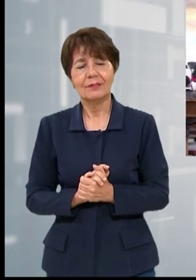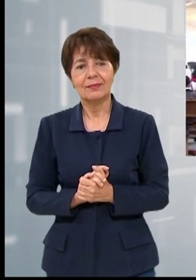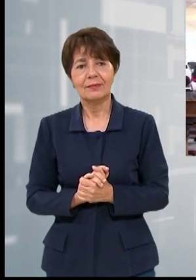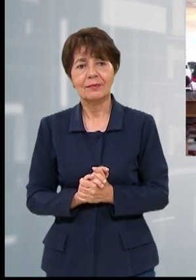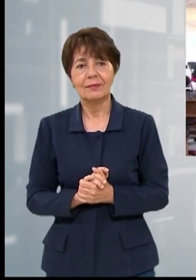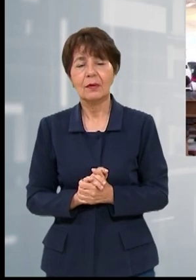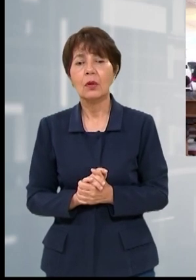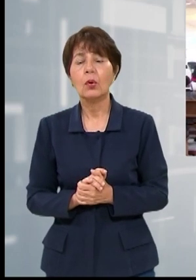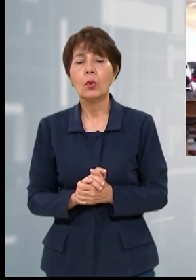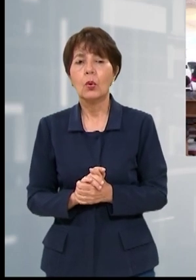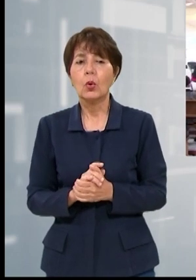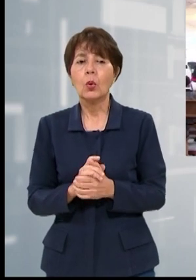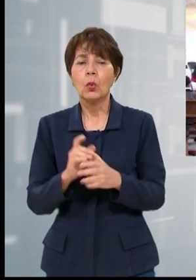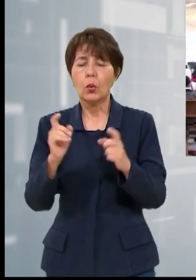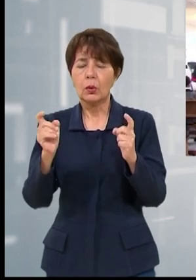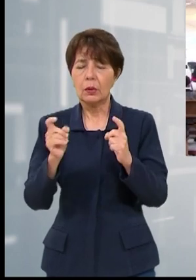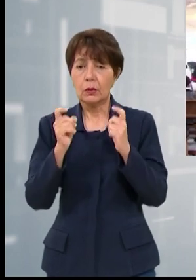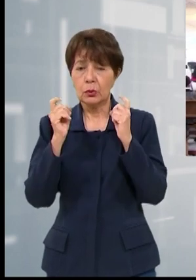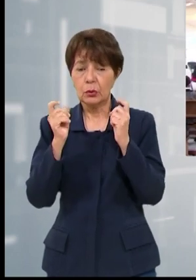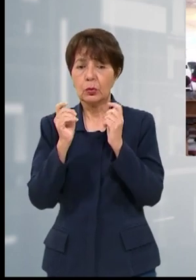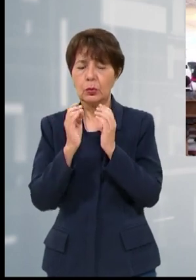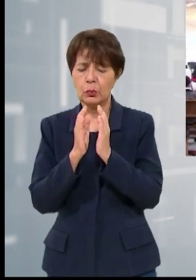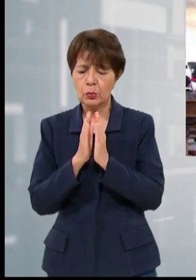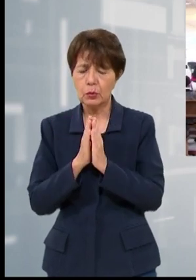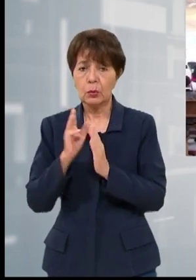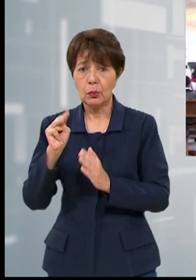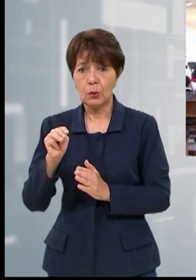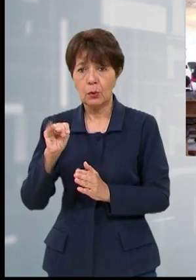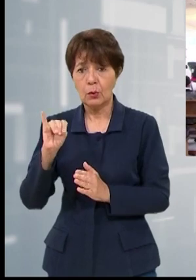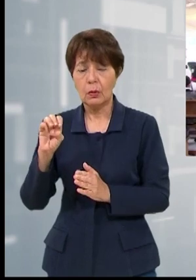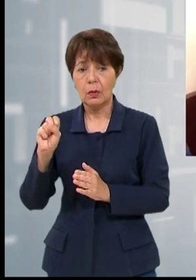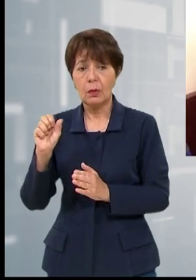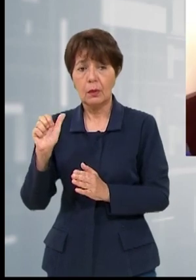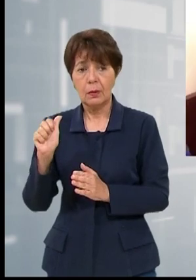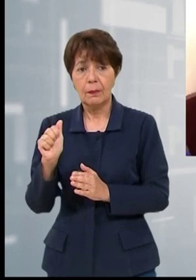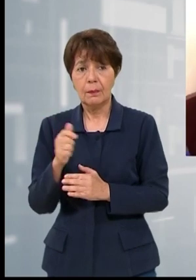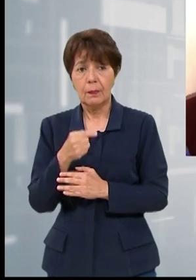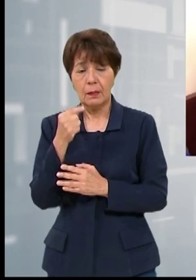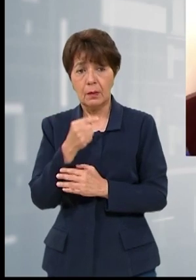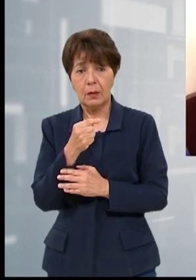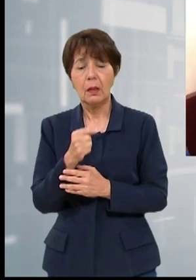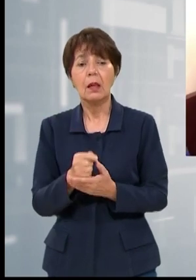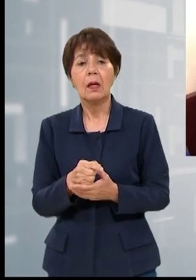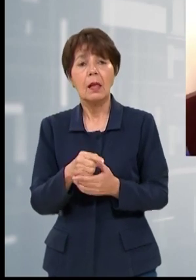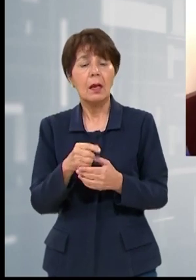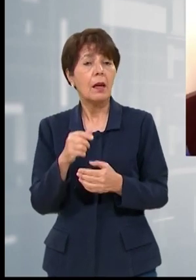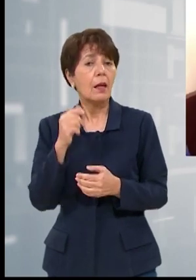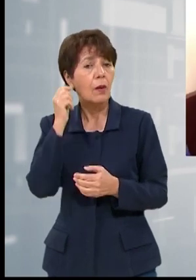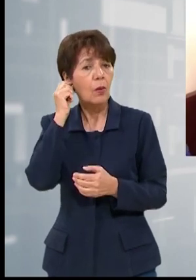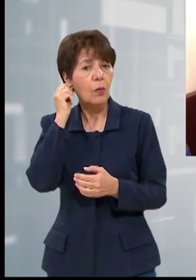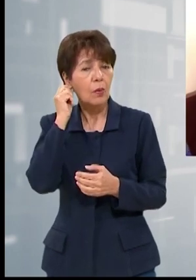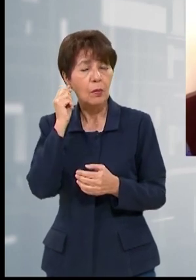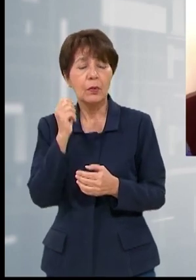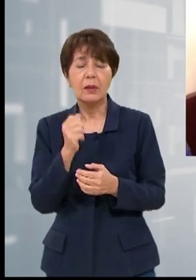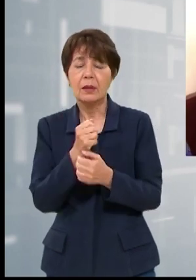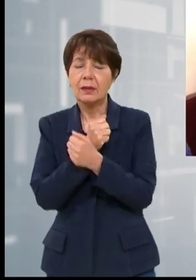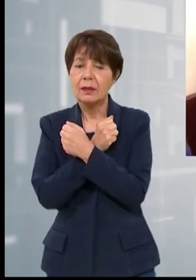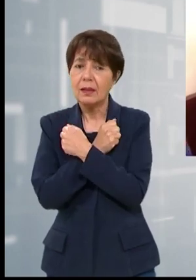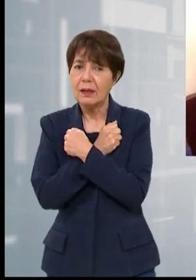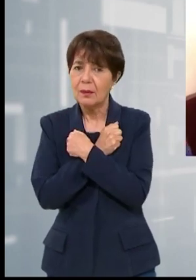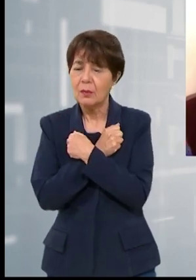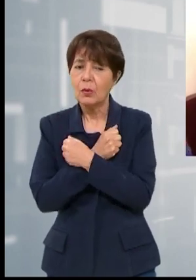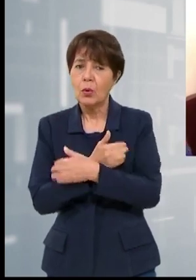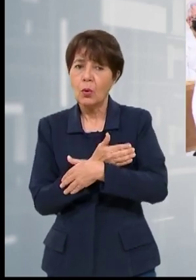Con una eucaristía presidida por Monseñor Gabor Pinter, nuncio apostólico del Papa Francisco, las religiosas oblatas al Divino Amor conmemoraron su primer